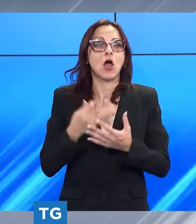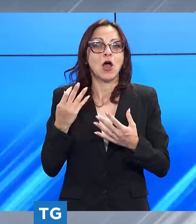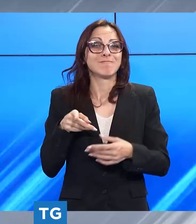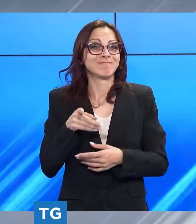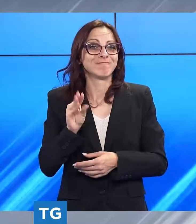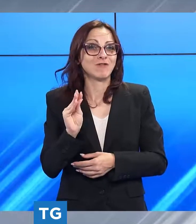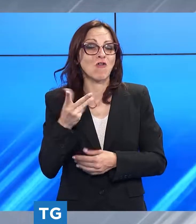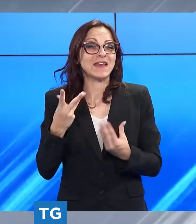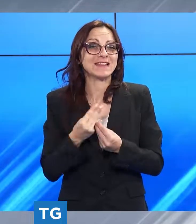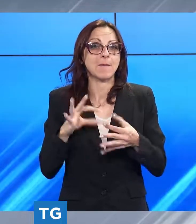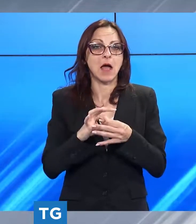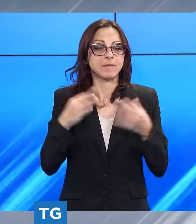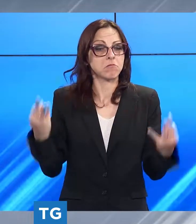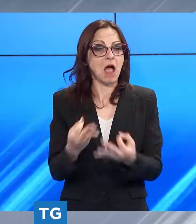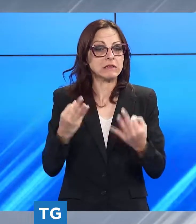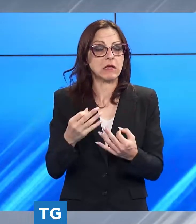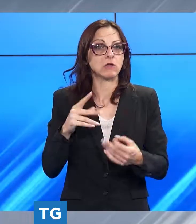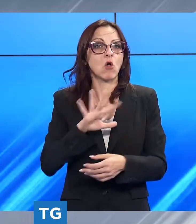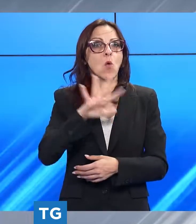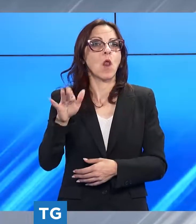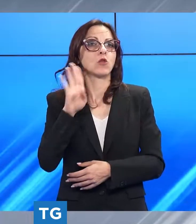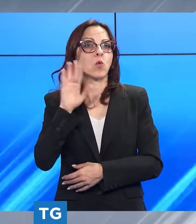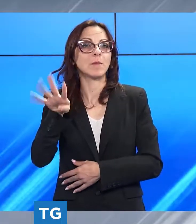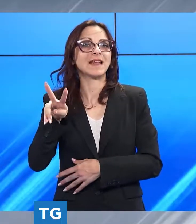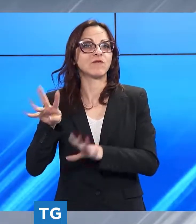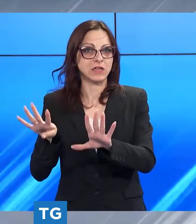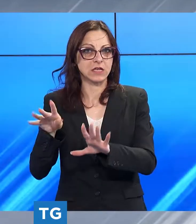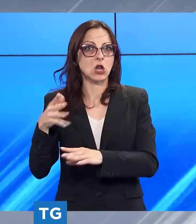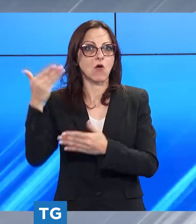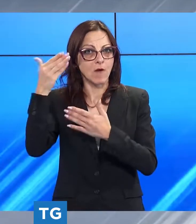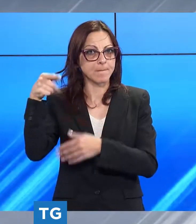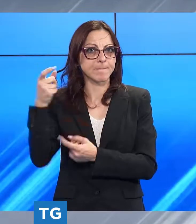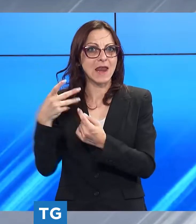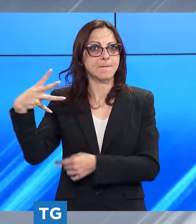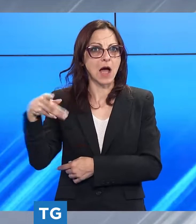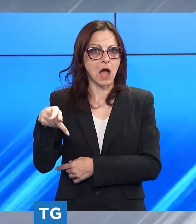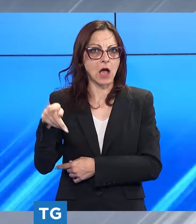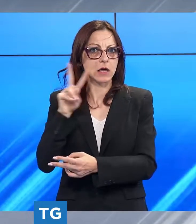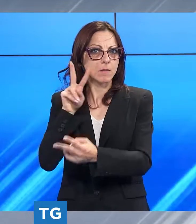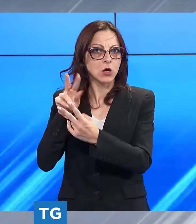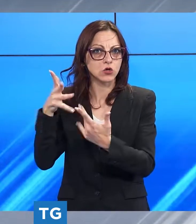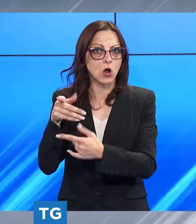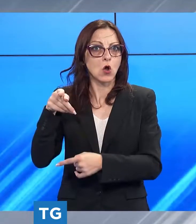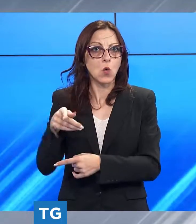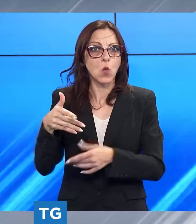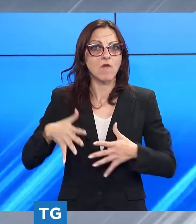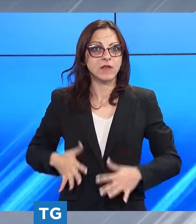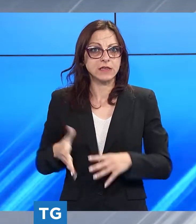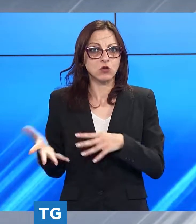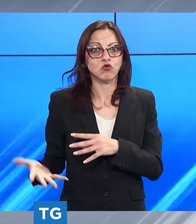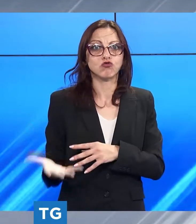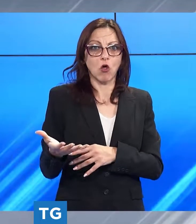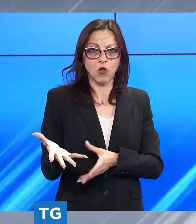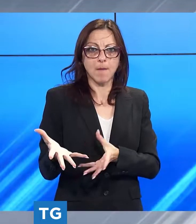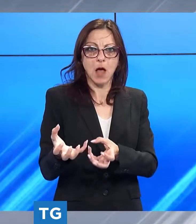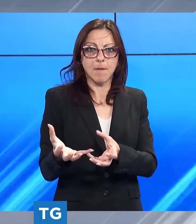barellai quando ha incrociato magrebino di 29 anni il quale una volta alla sua altezza le ha messo una mano sotto il vestito palpeggiandole le